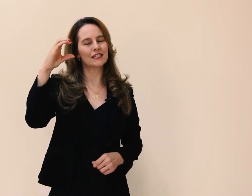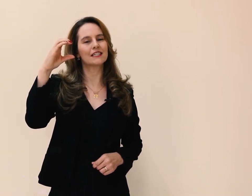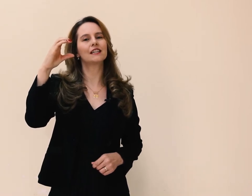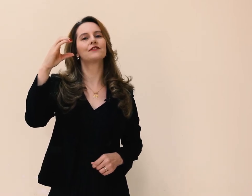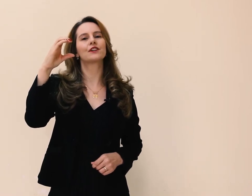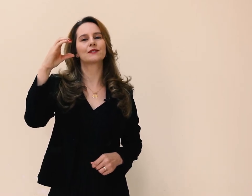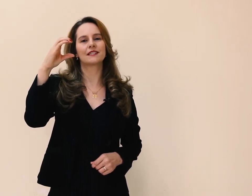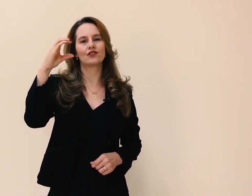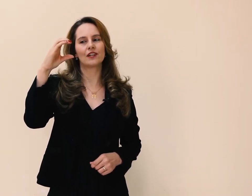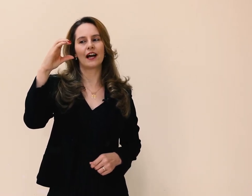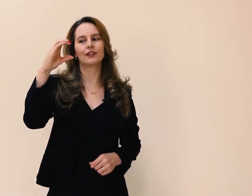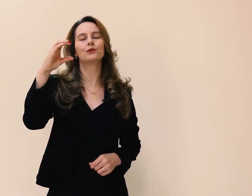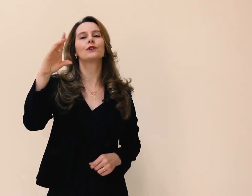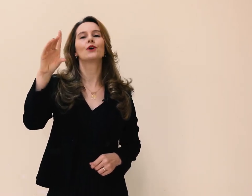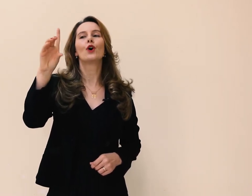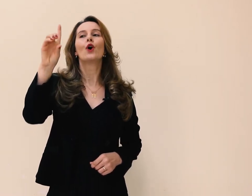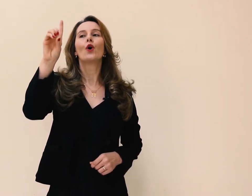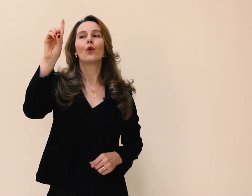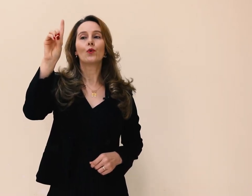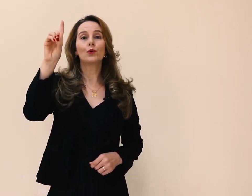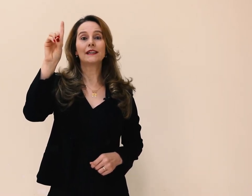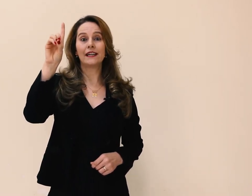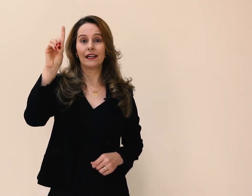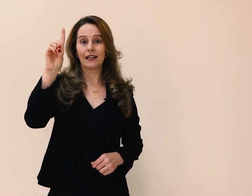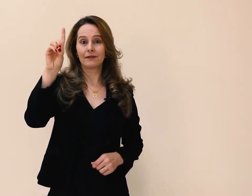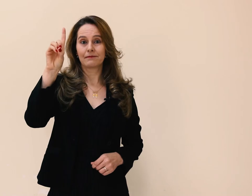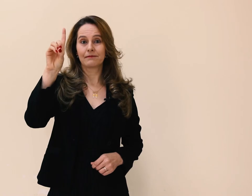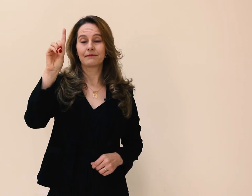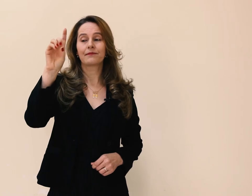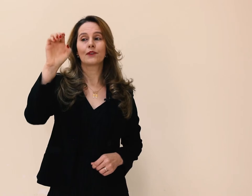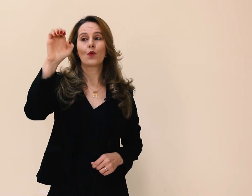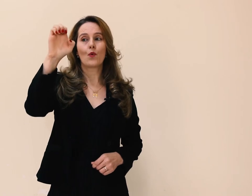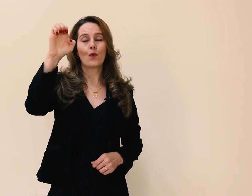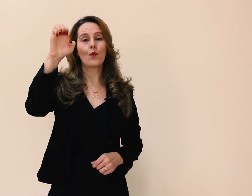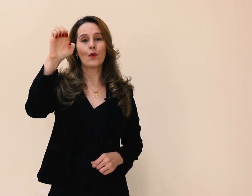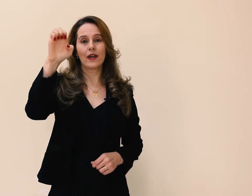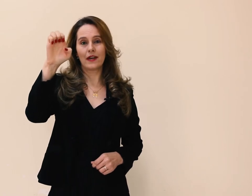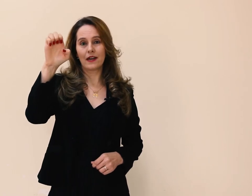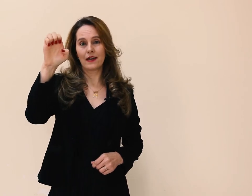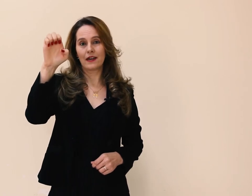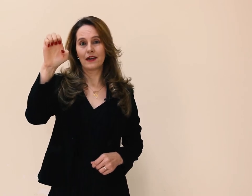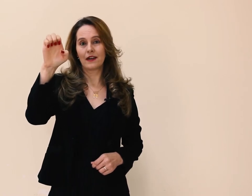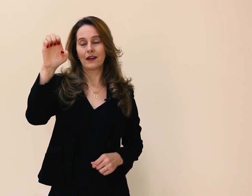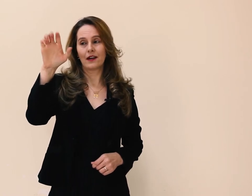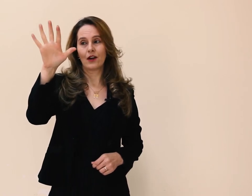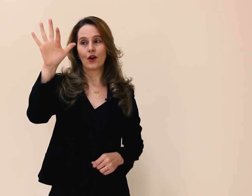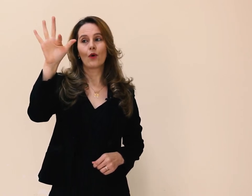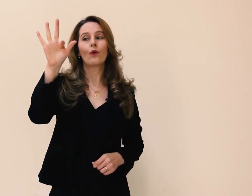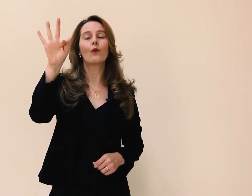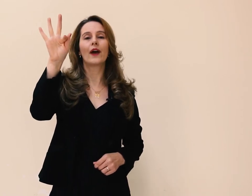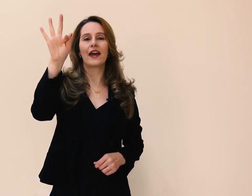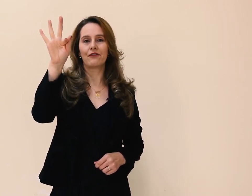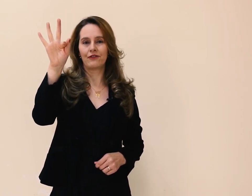assim, fica o C cedilhado, o D, o E, o F,